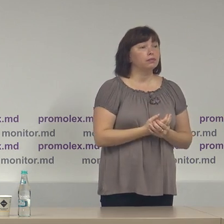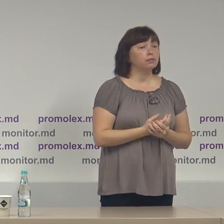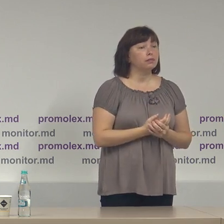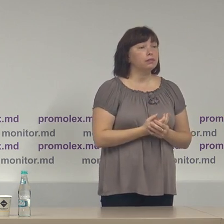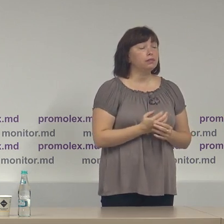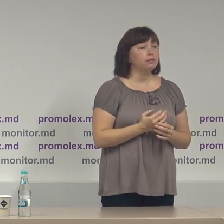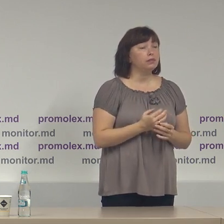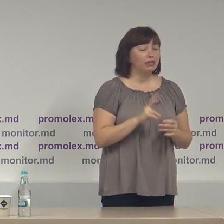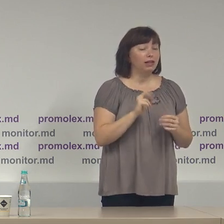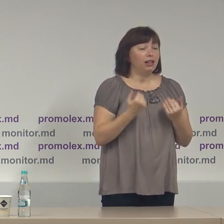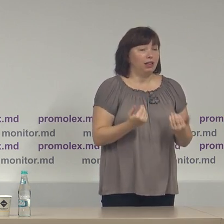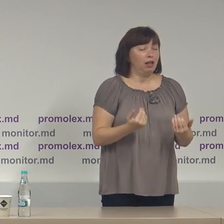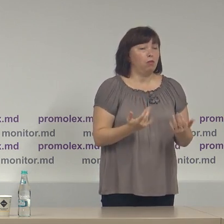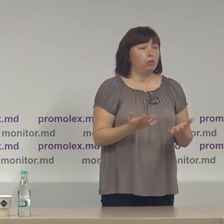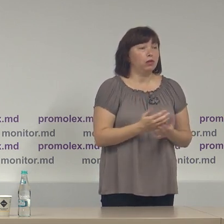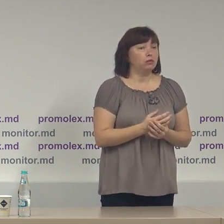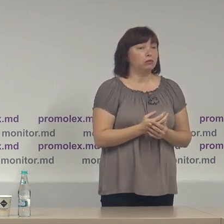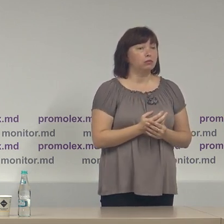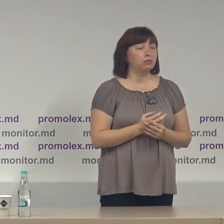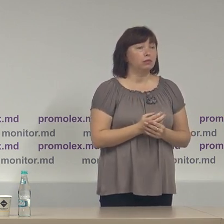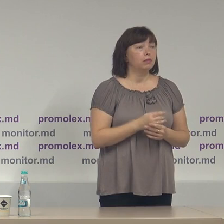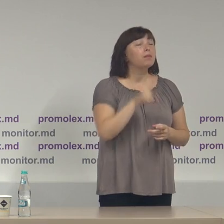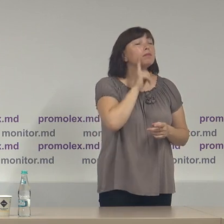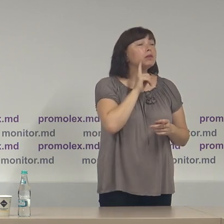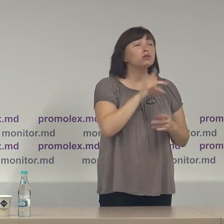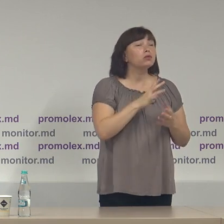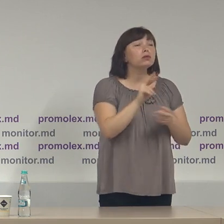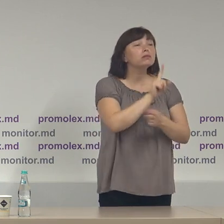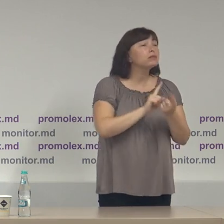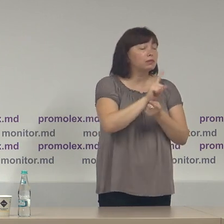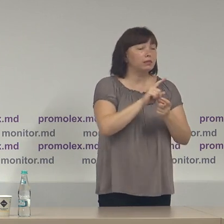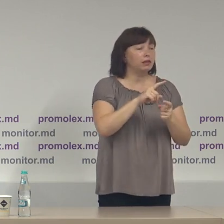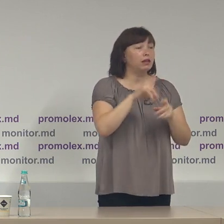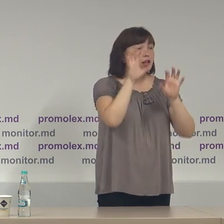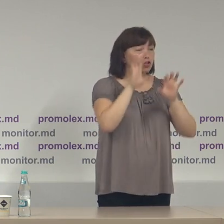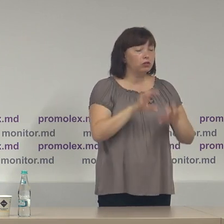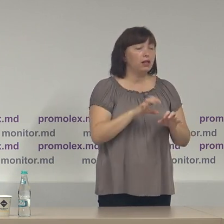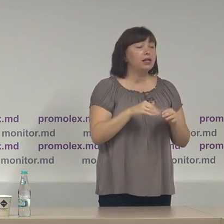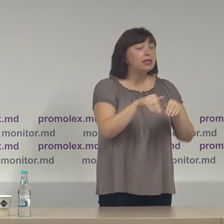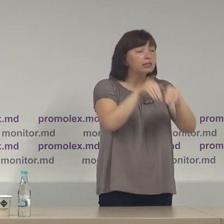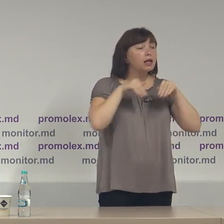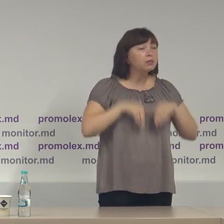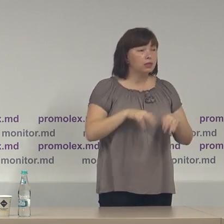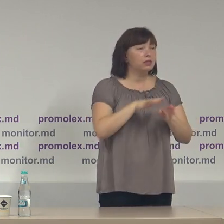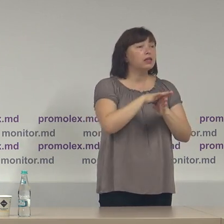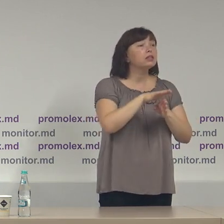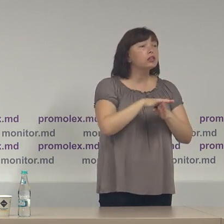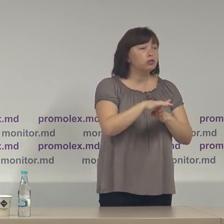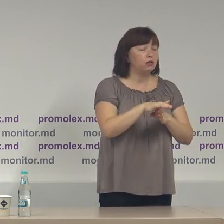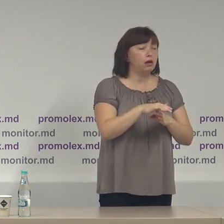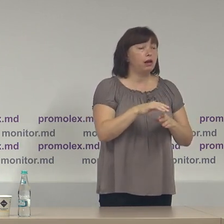la momentul de față atâta timp când nu este modificată legislația să se abțină de la exercitarea